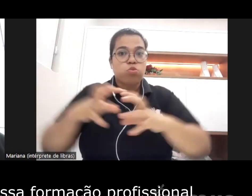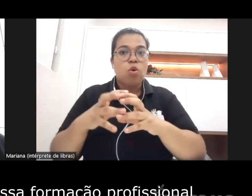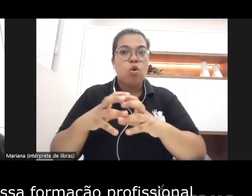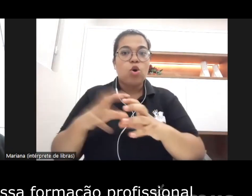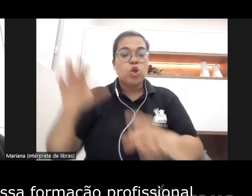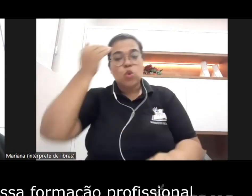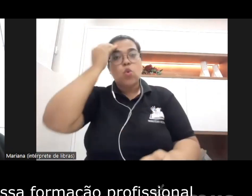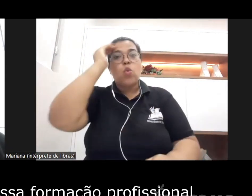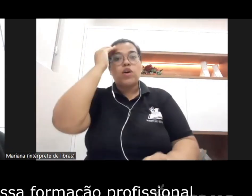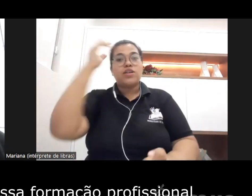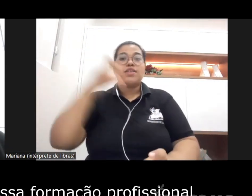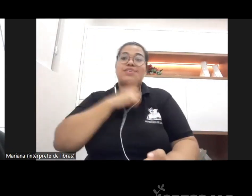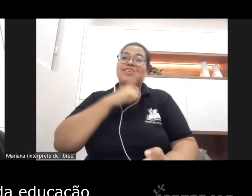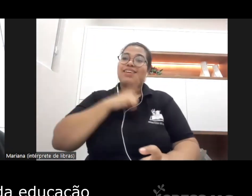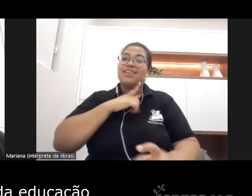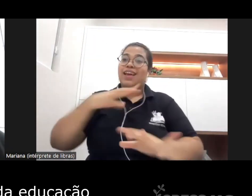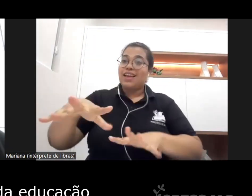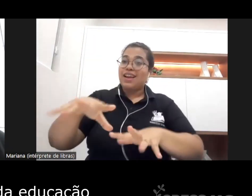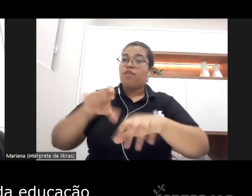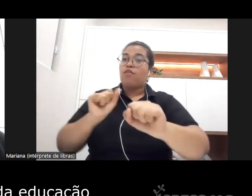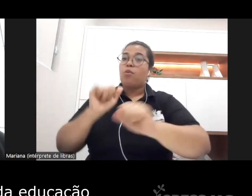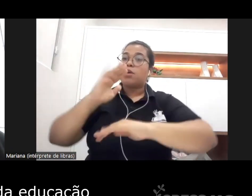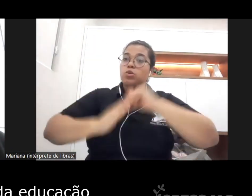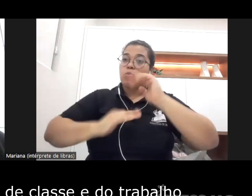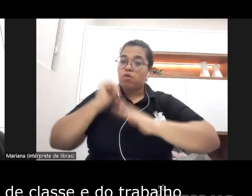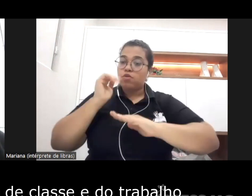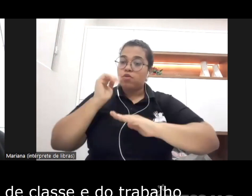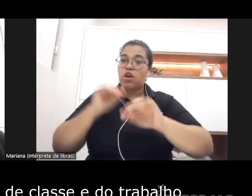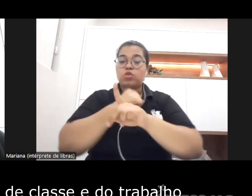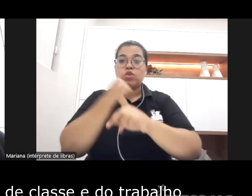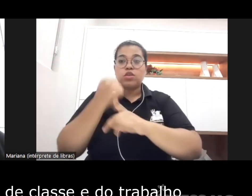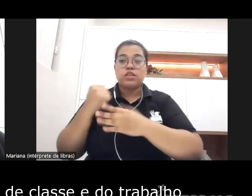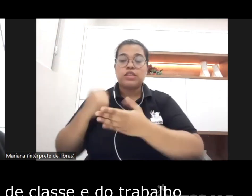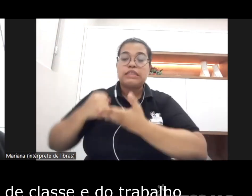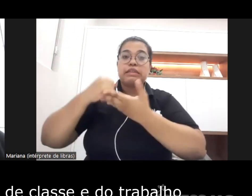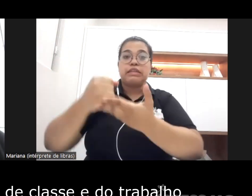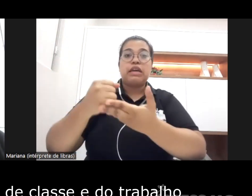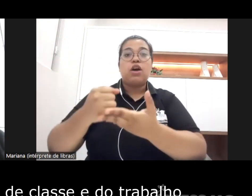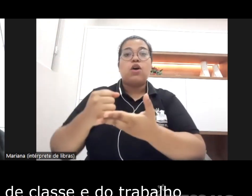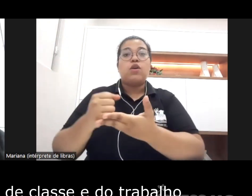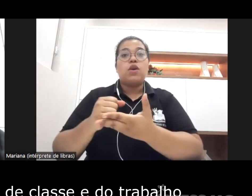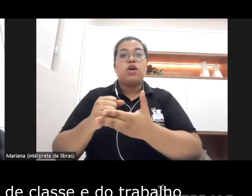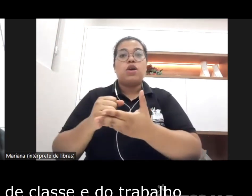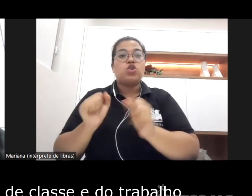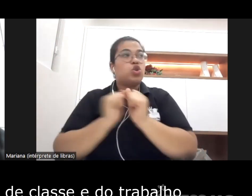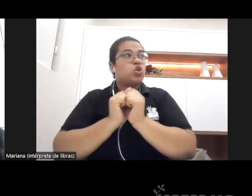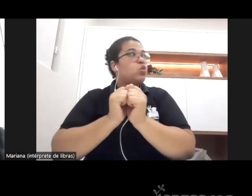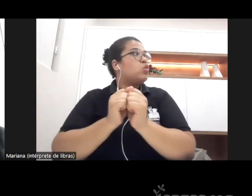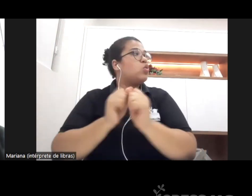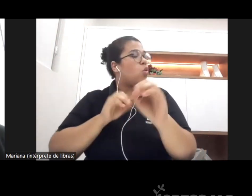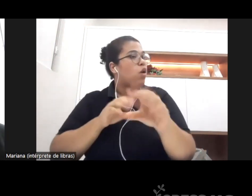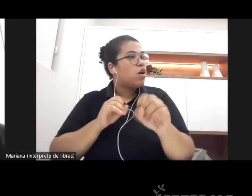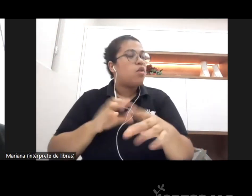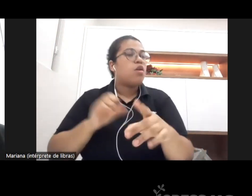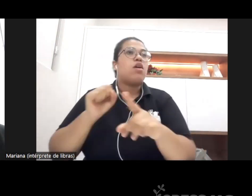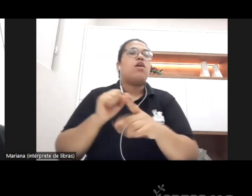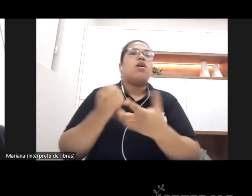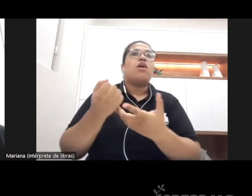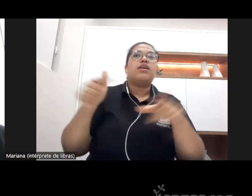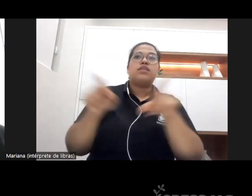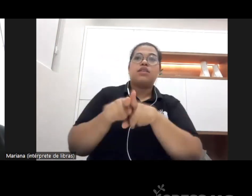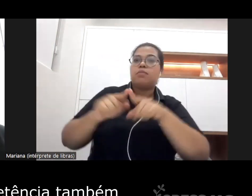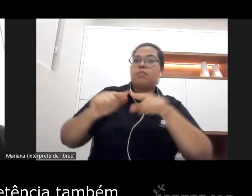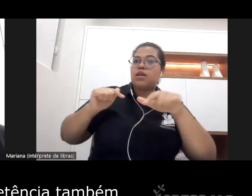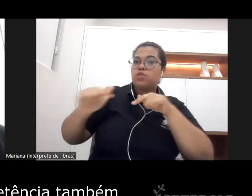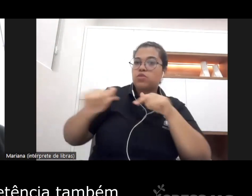da nossa formação profissional em torno da educação em torno da dimensão de classe e do trabalho tá é